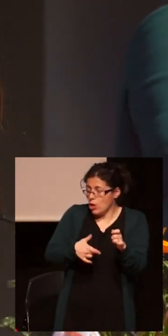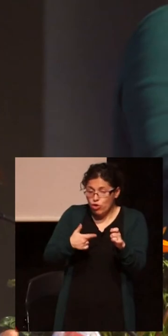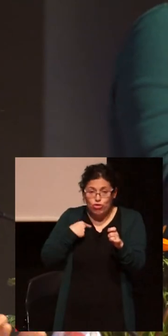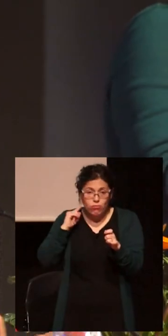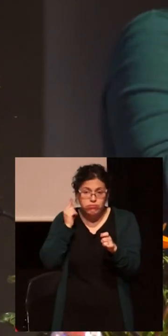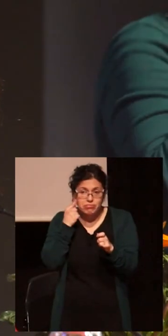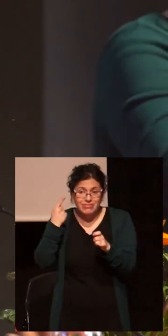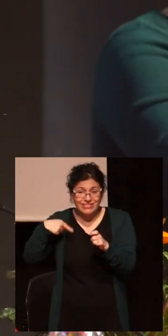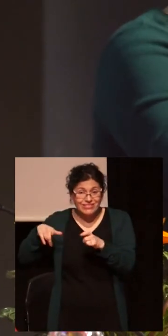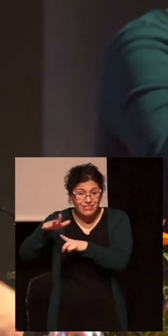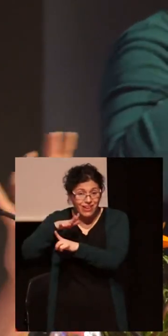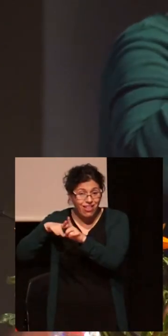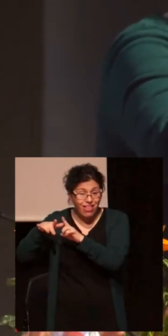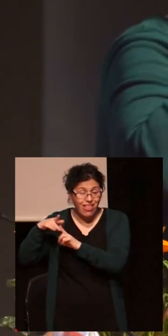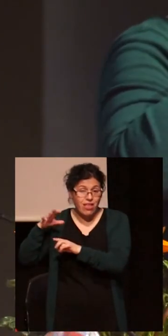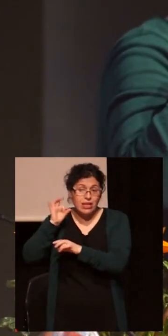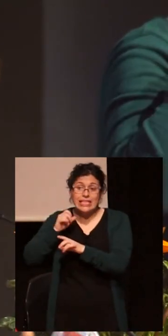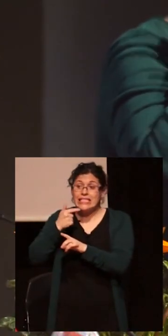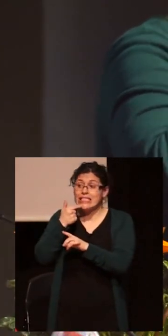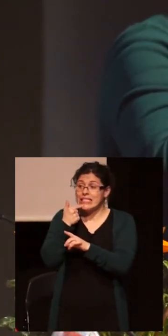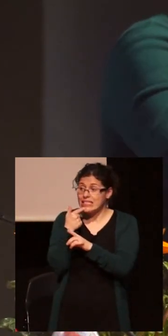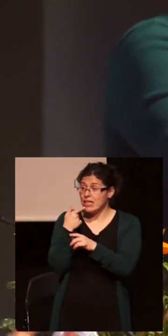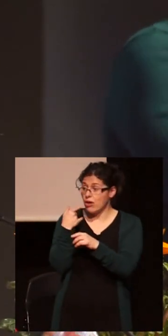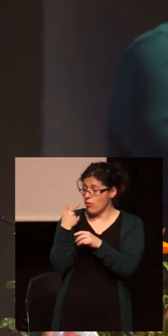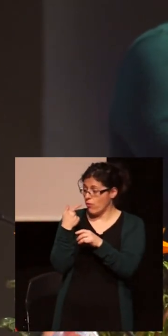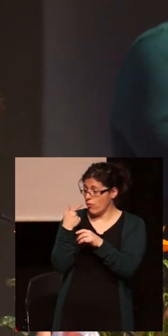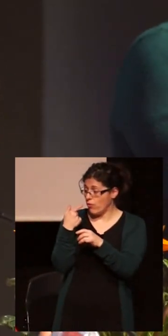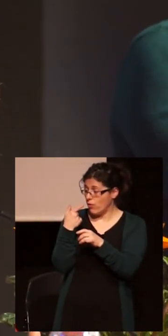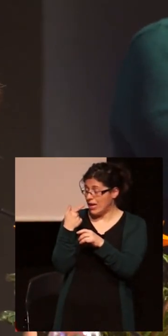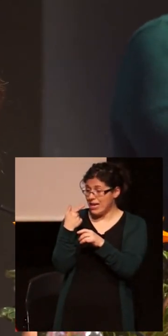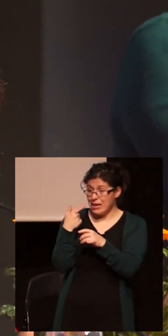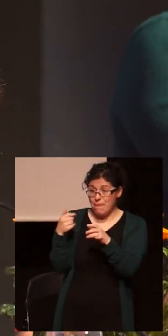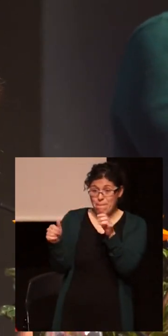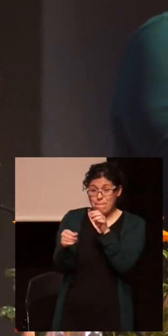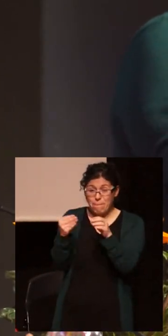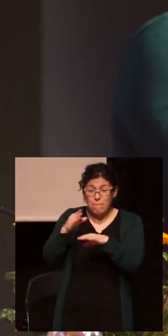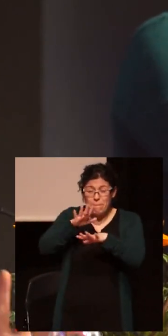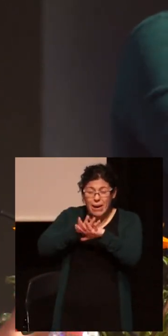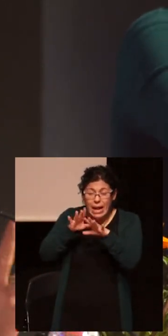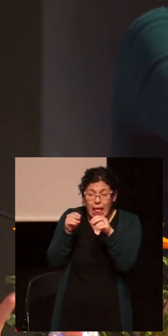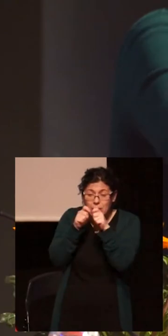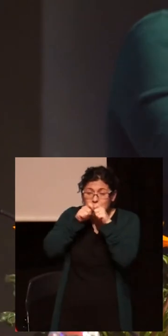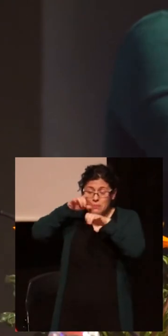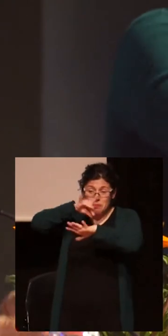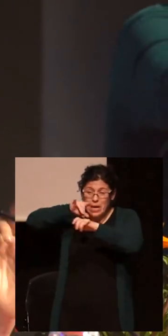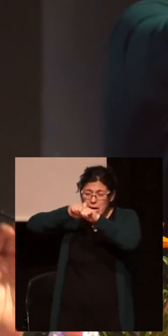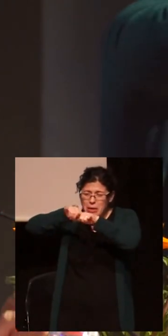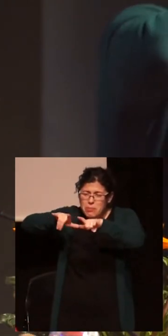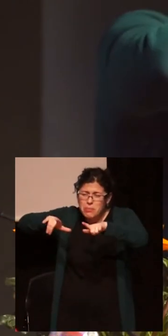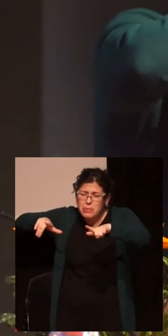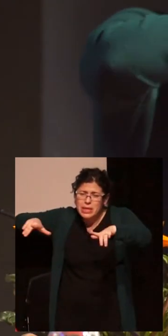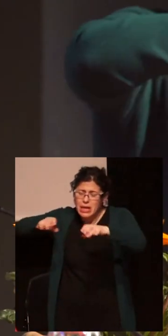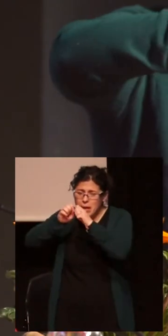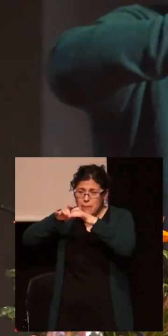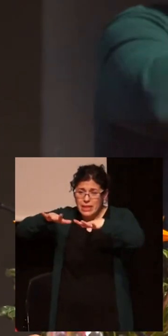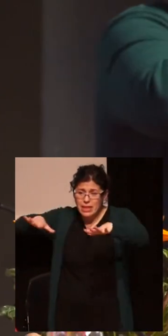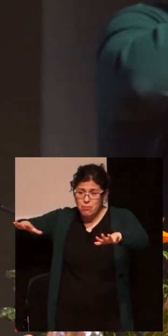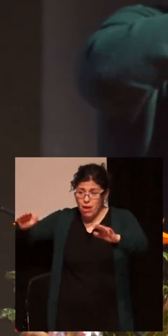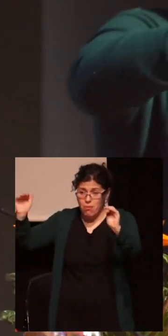forma de eliminar la epidemia es que nos hiciéramos todos la prueba. Y luego no sé si lo siguiente es que nos pusieran un algo